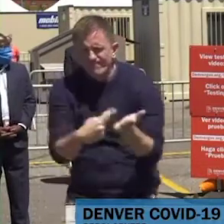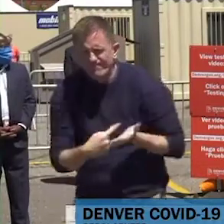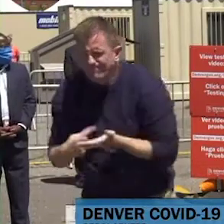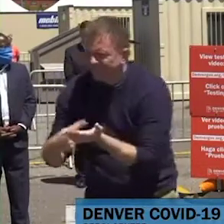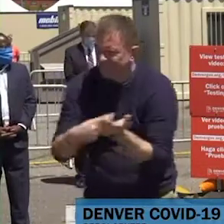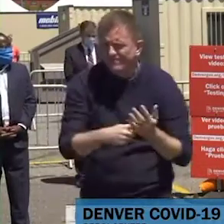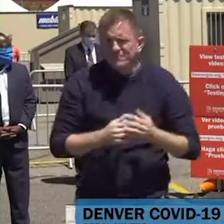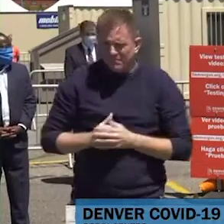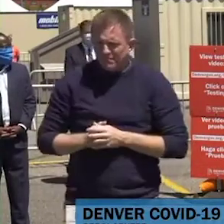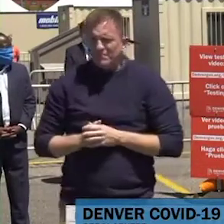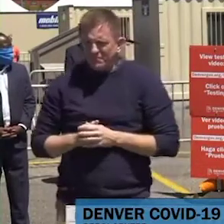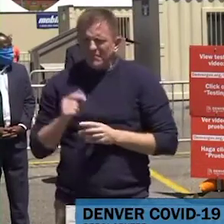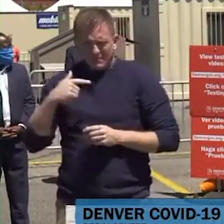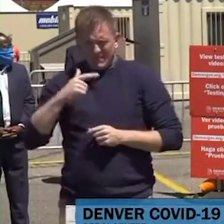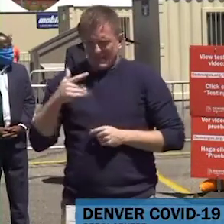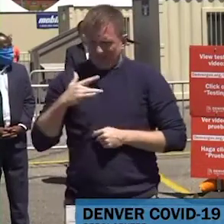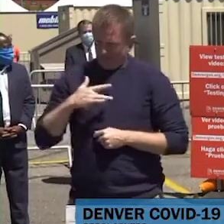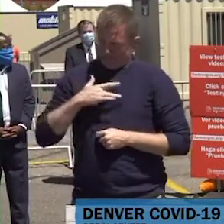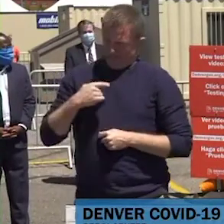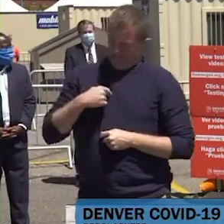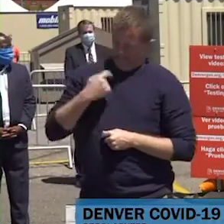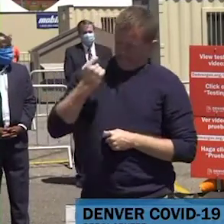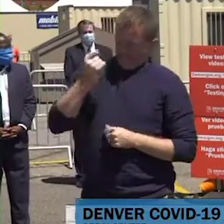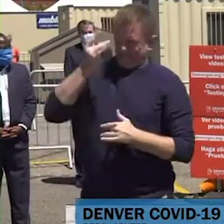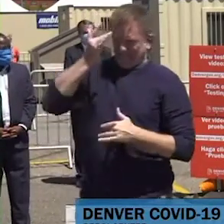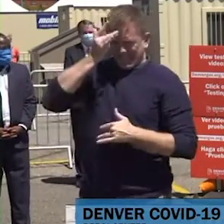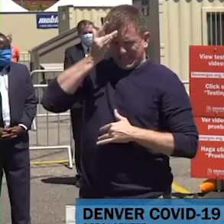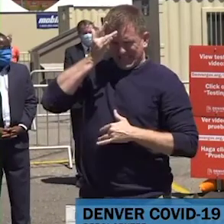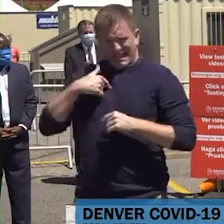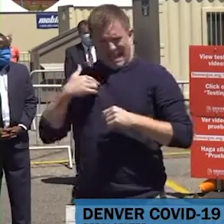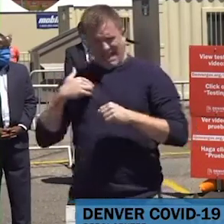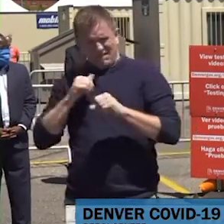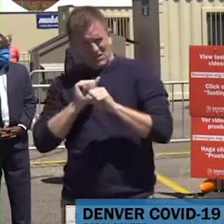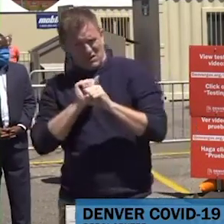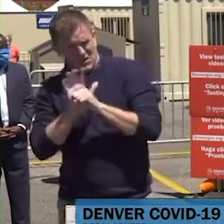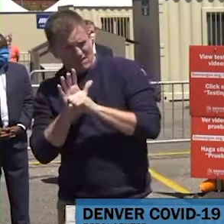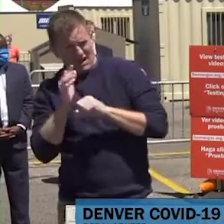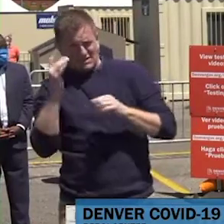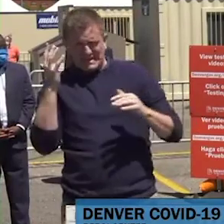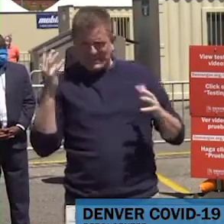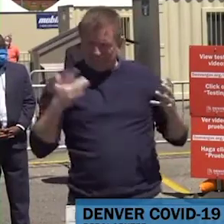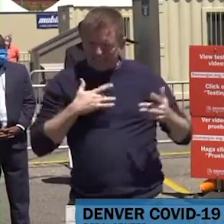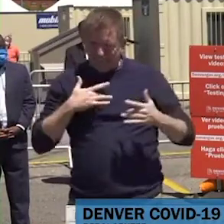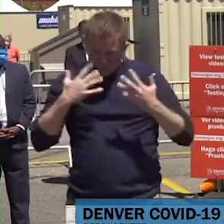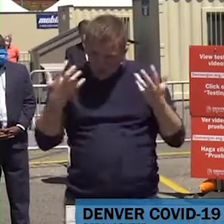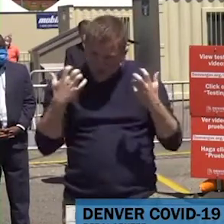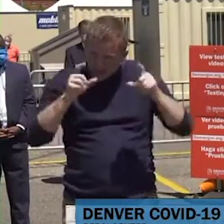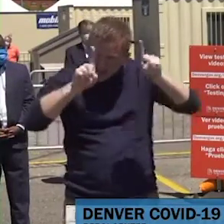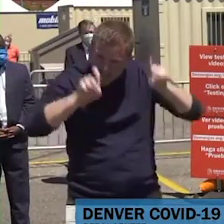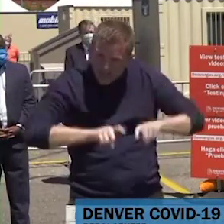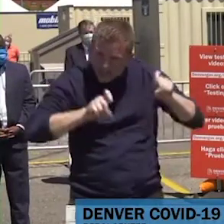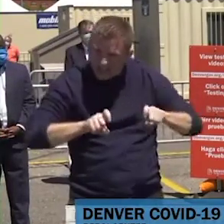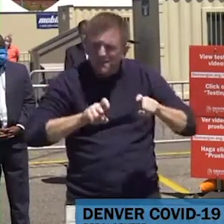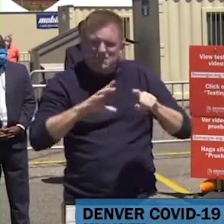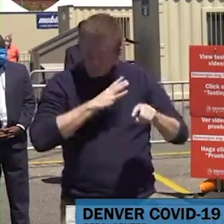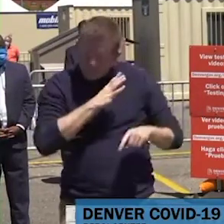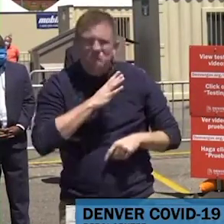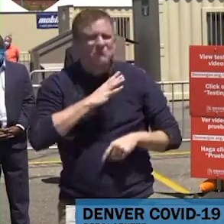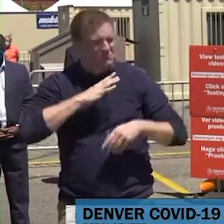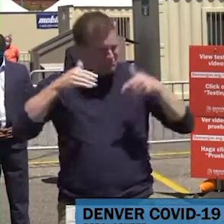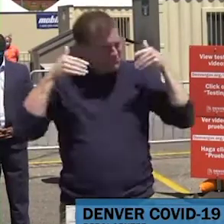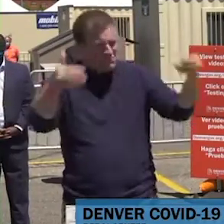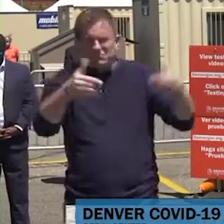del COVID-19, lo único que tiene que hacer para conseguir una prueba aquí es ir a denvergob